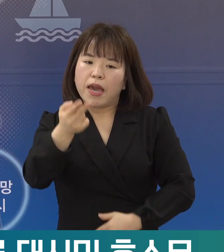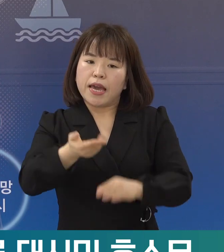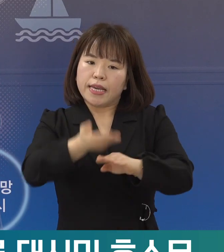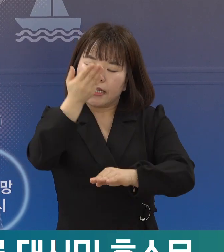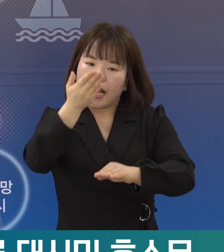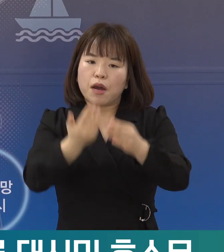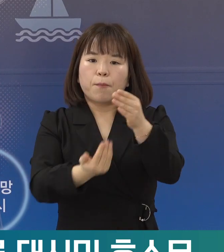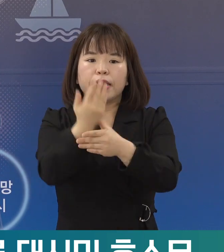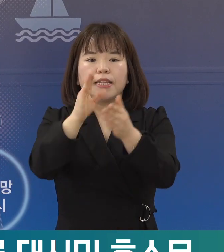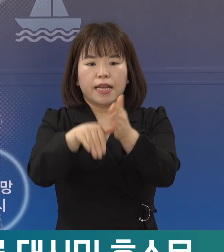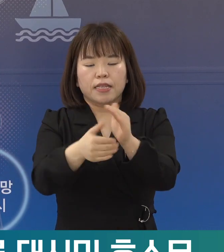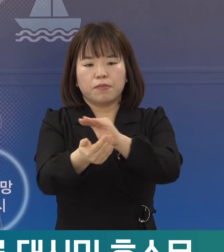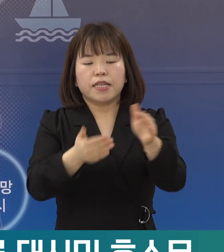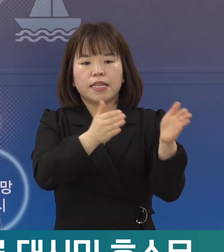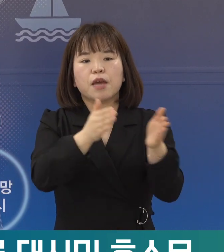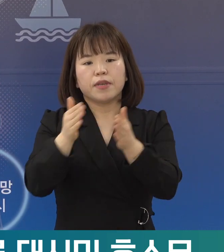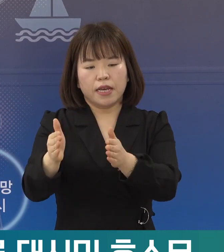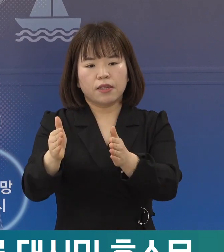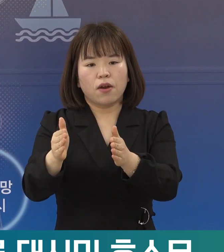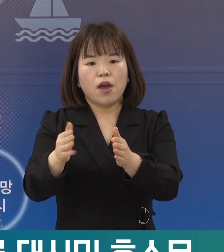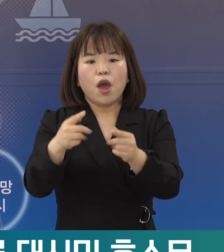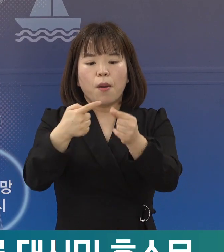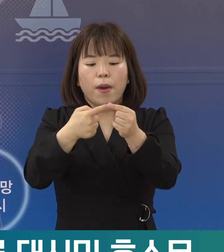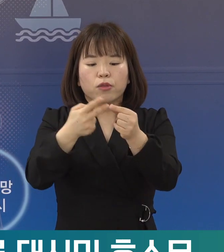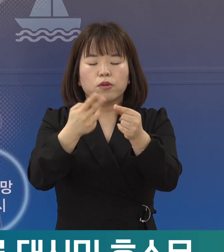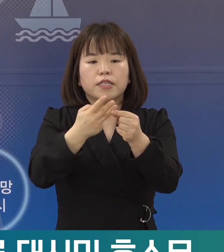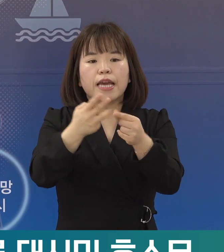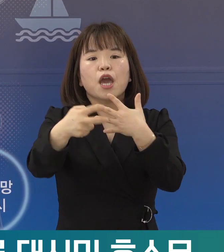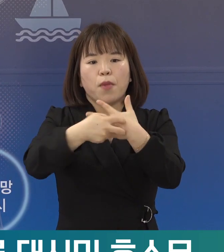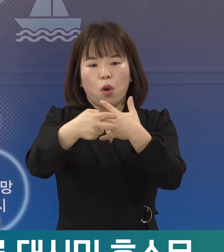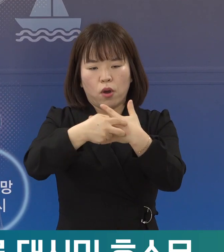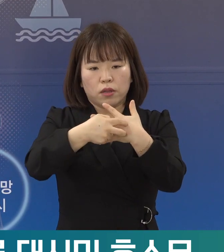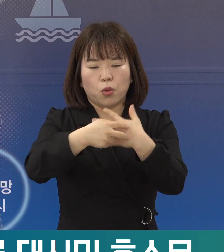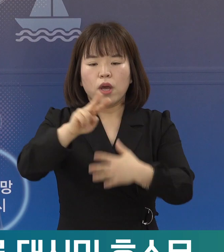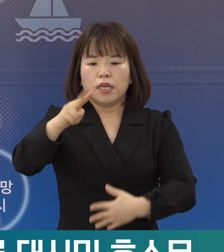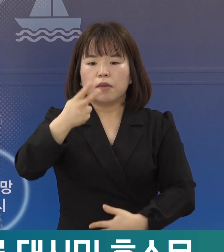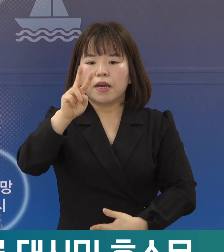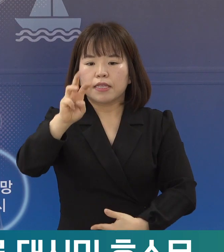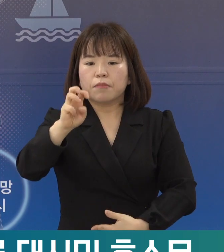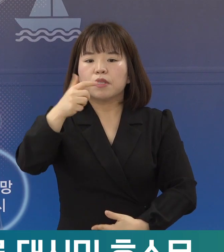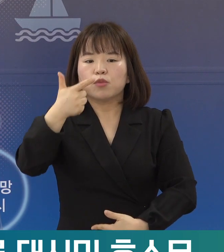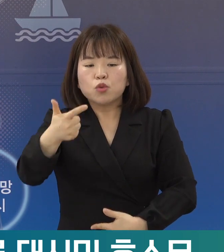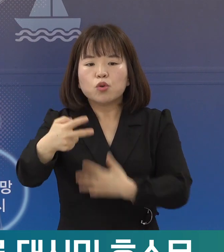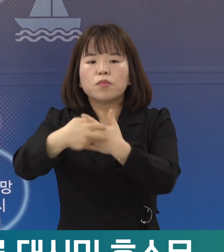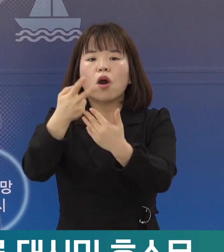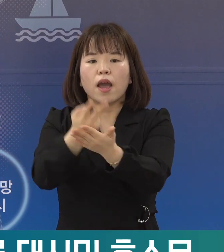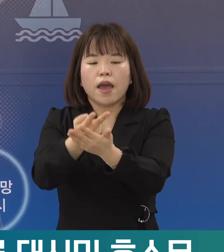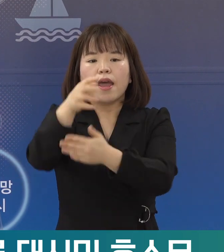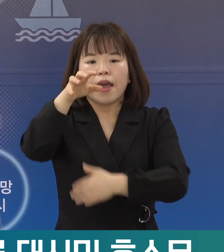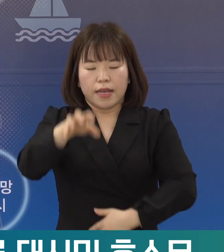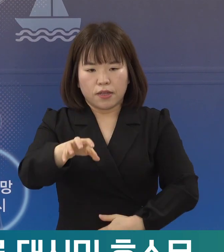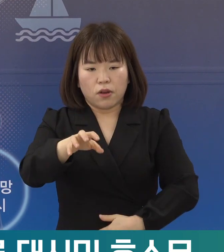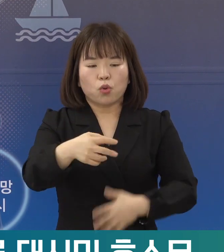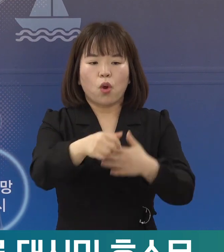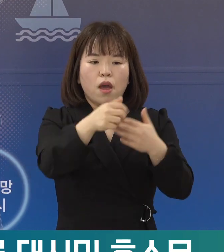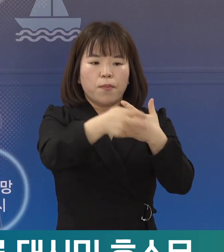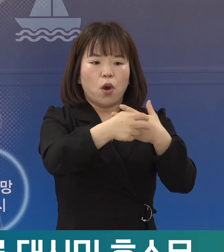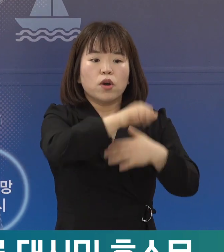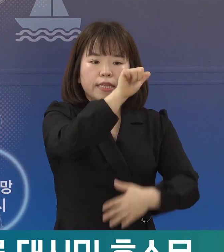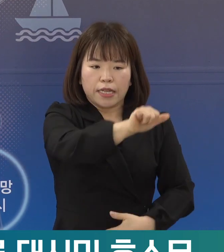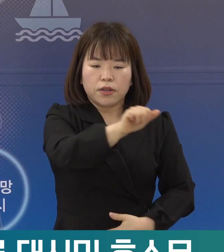경우를 대비해 기존 3개 병원 263병상에서 5개 병원